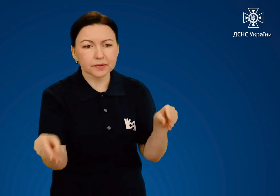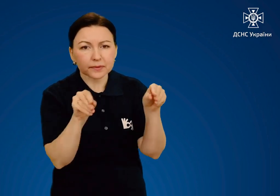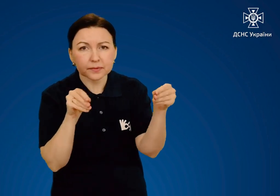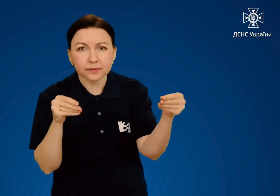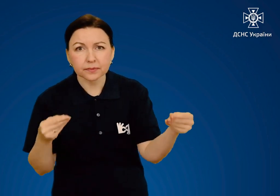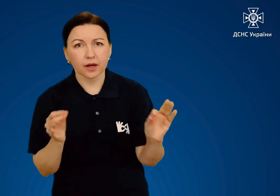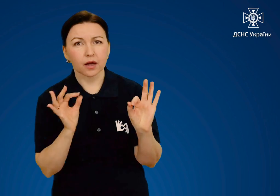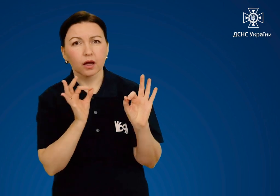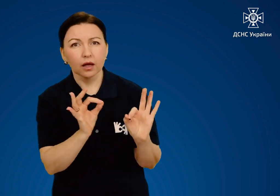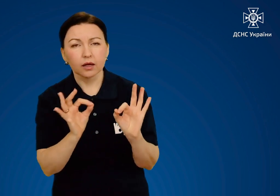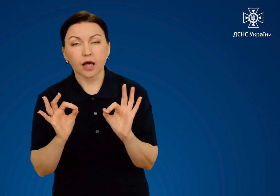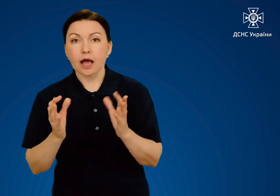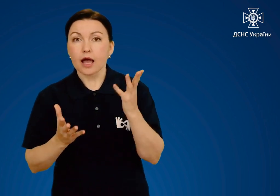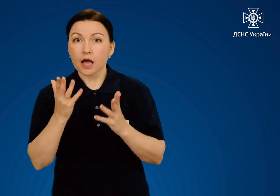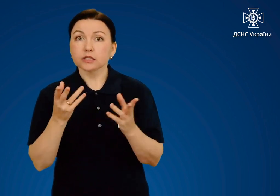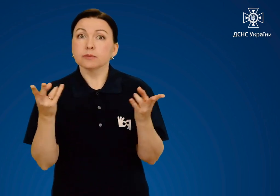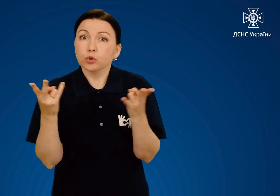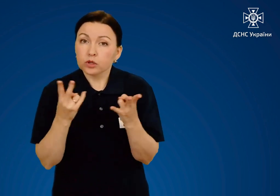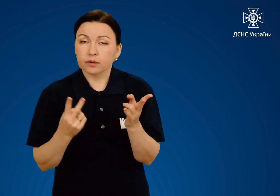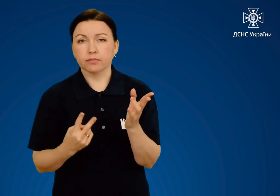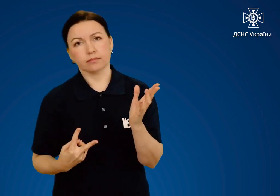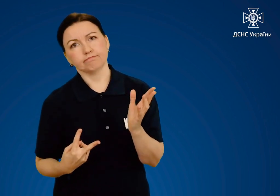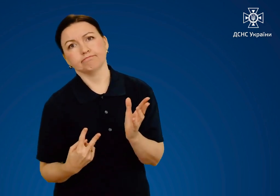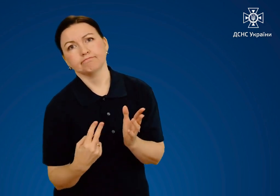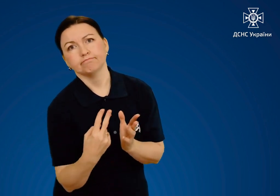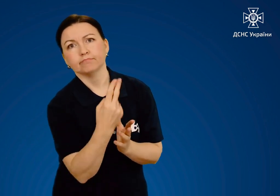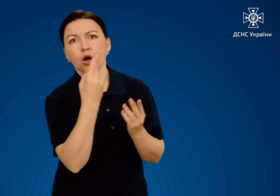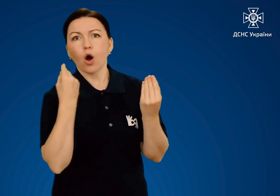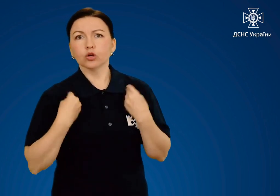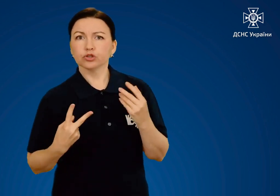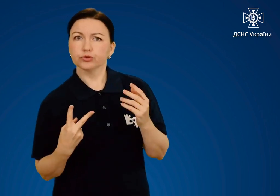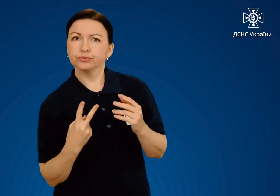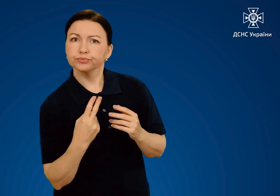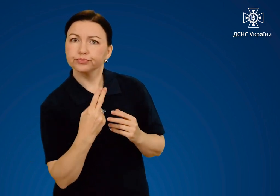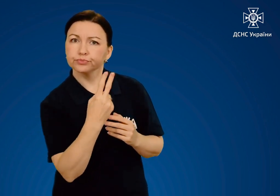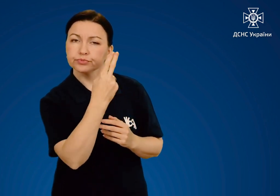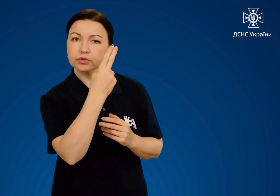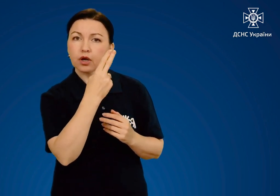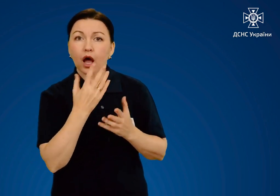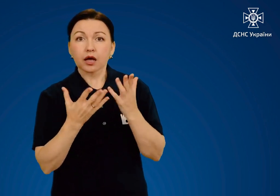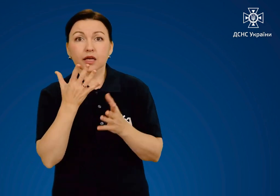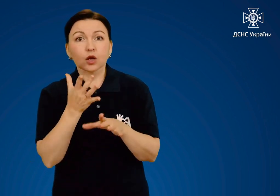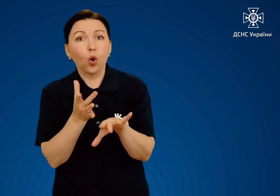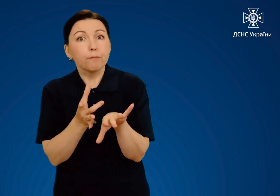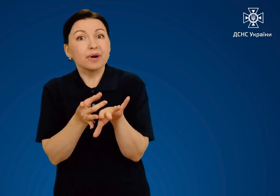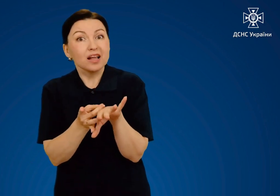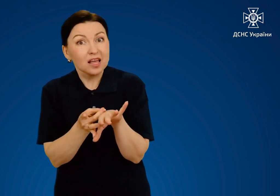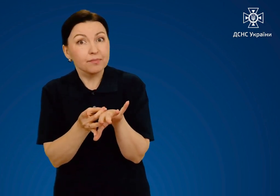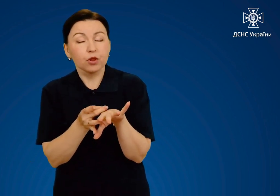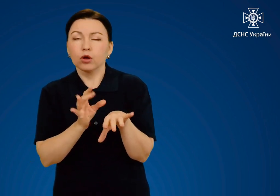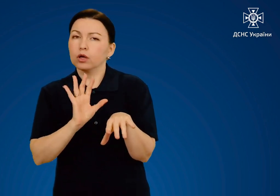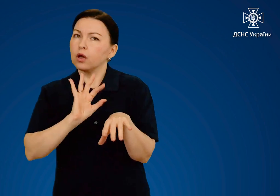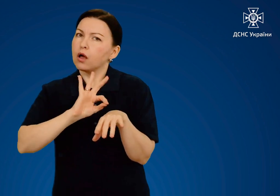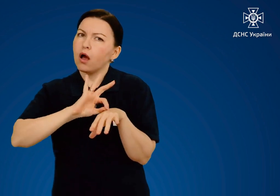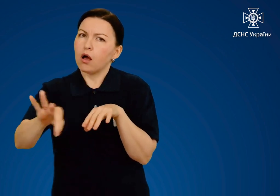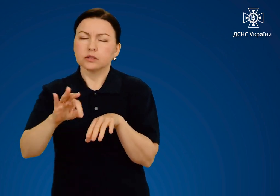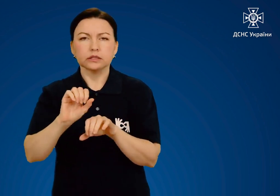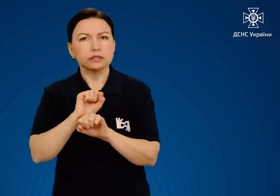одягу. Якщо потрібно, одяг розрізають. Частину одягу, який пристали до тіла, не